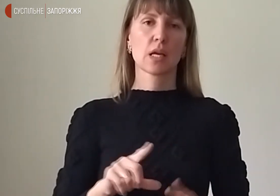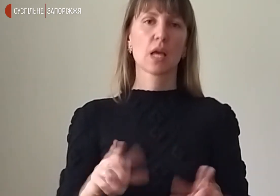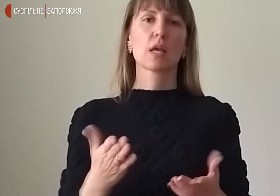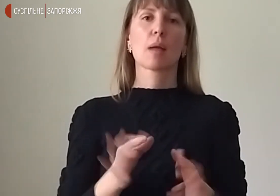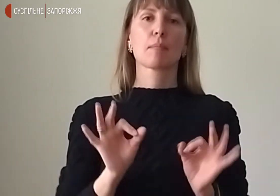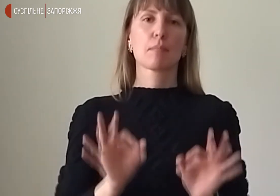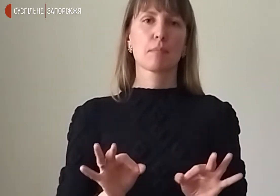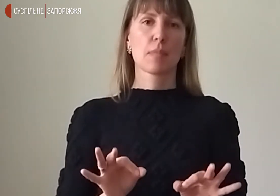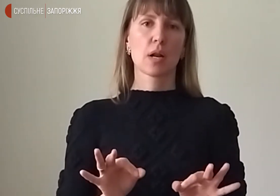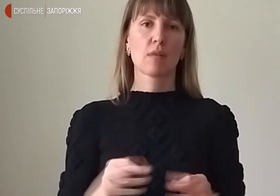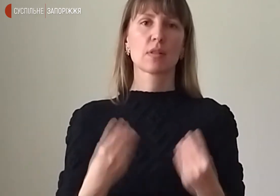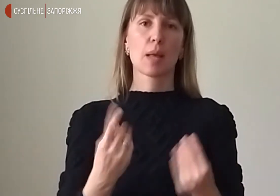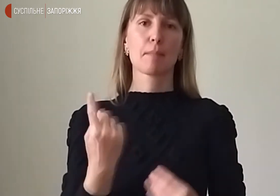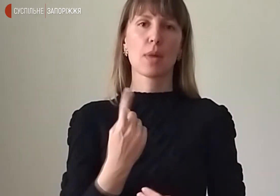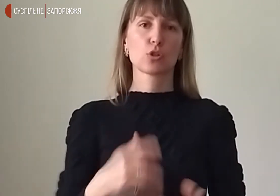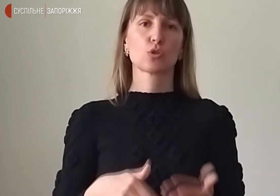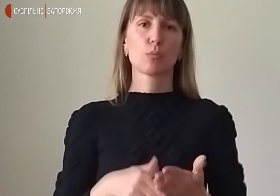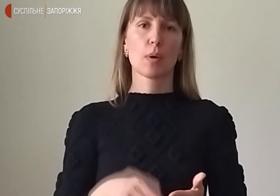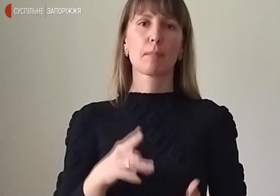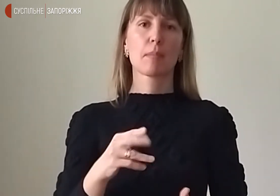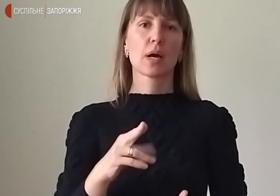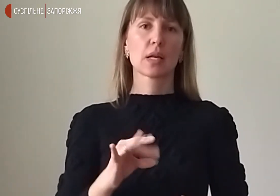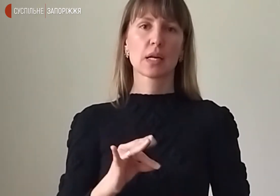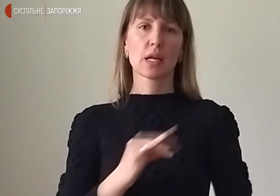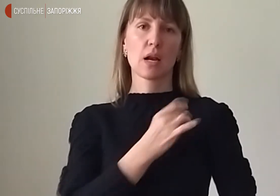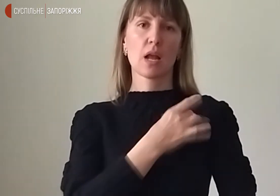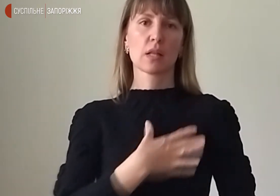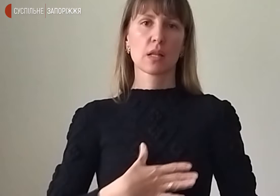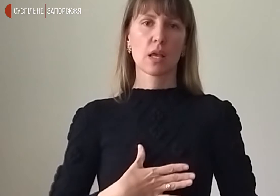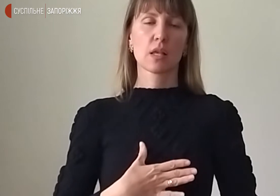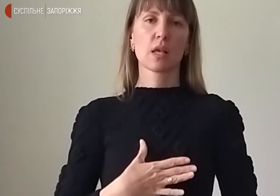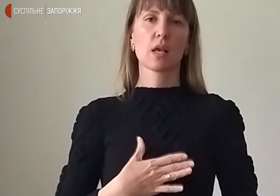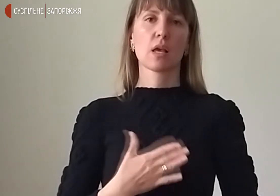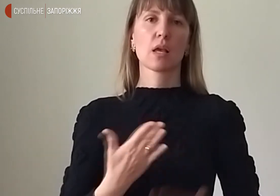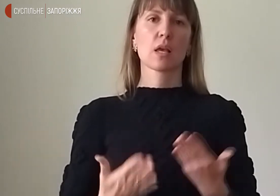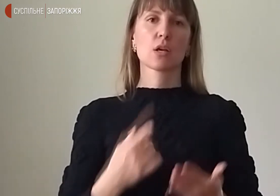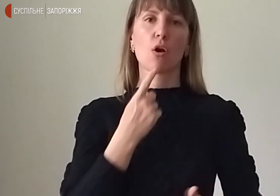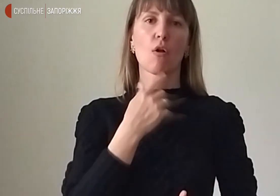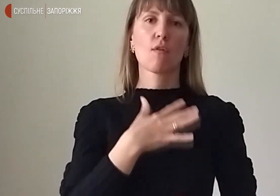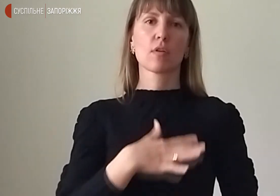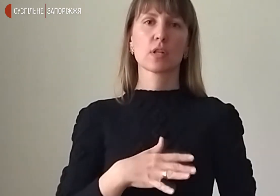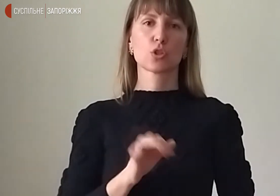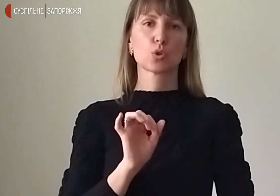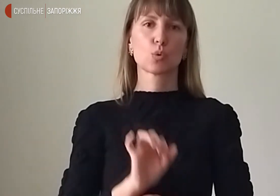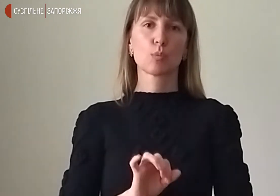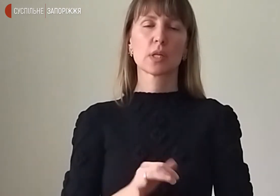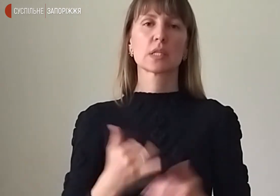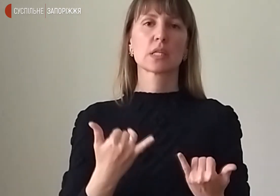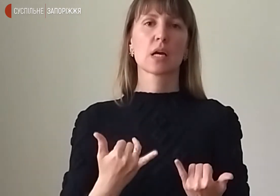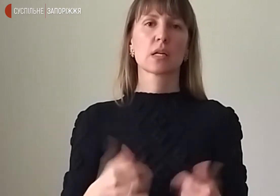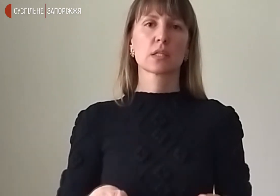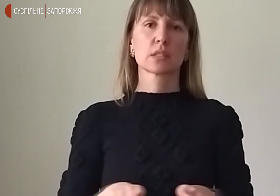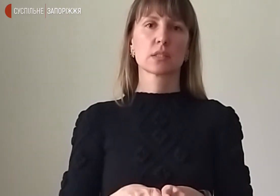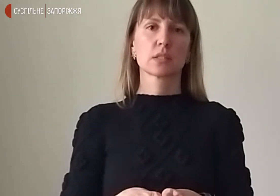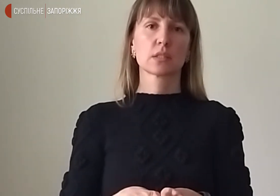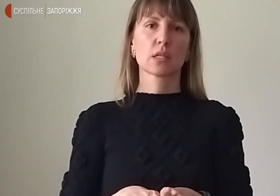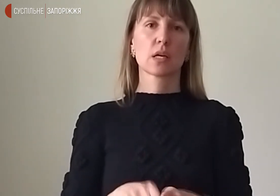додати першу допомогу при раніння, як кровотечу зупинити? Зараз таке твориться, що